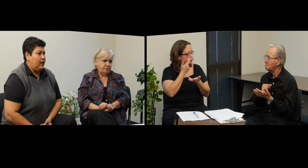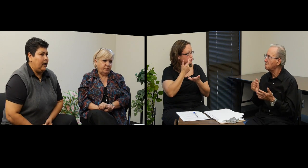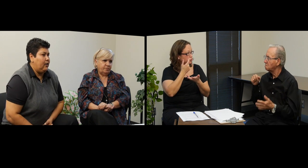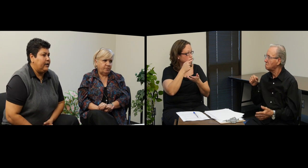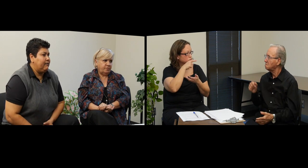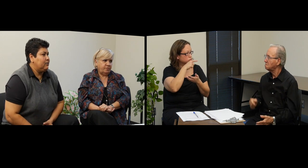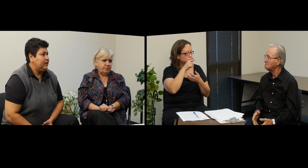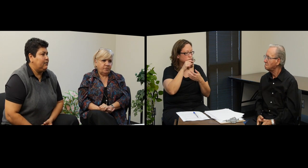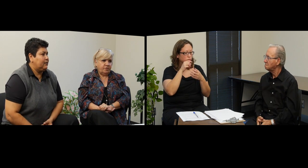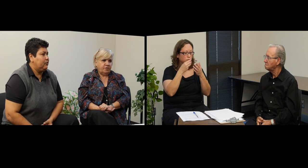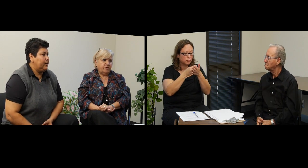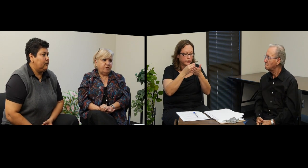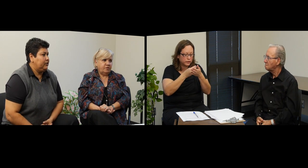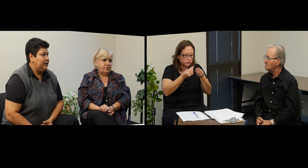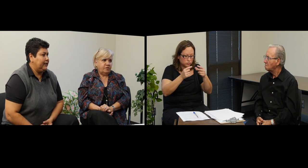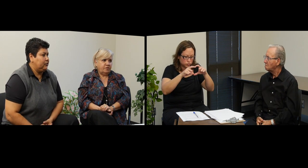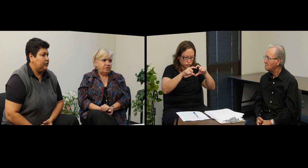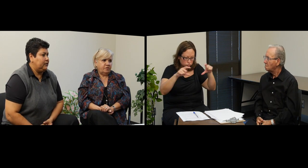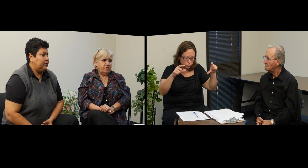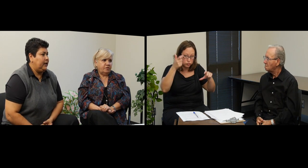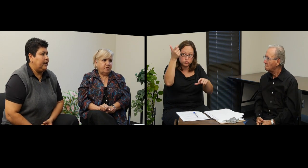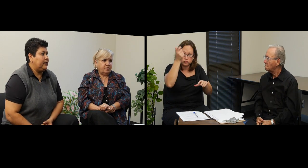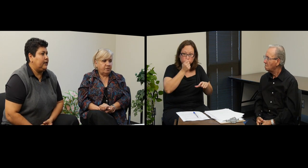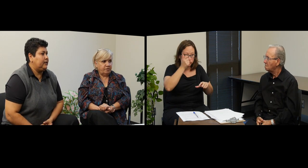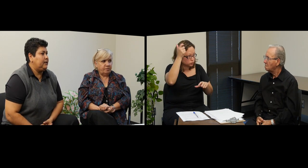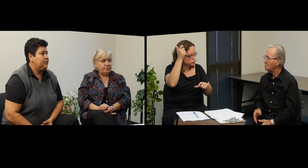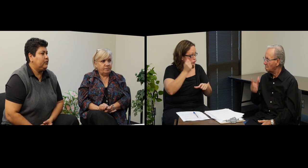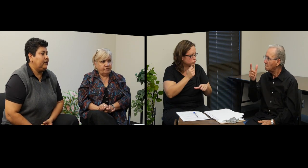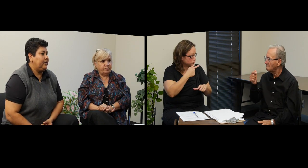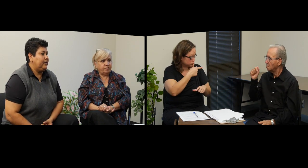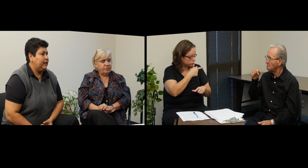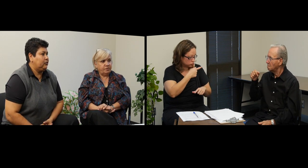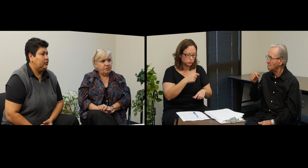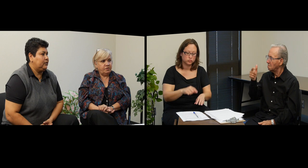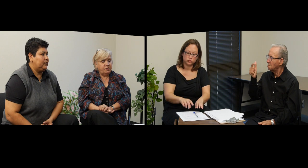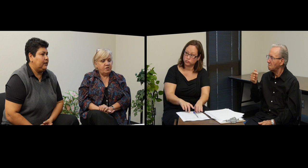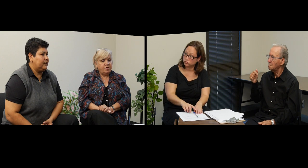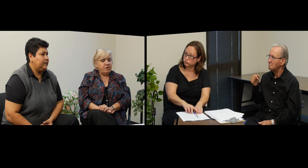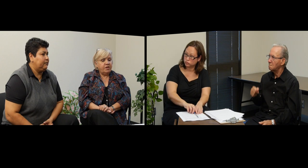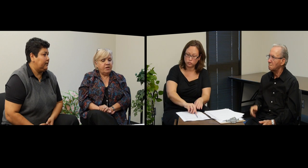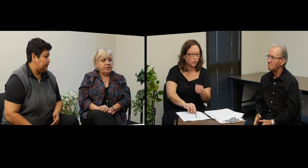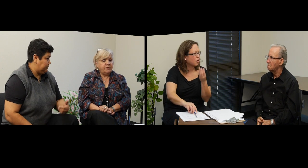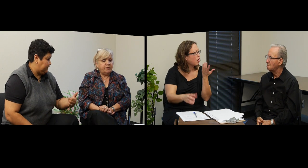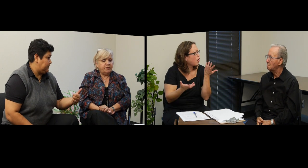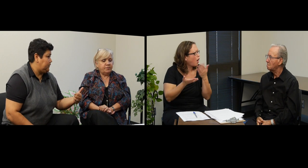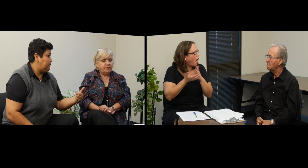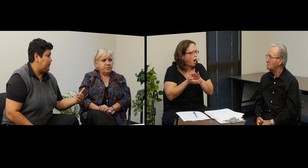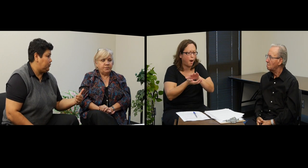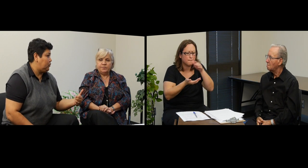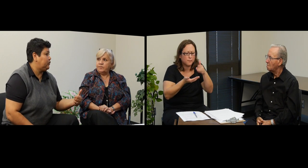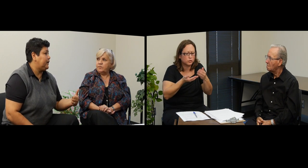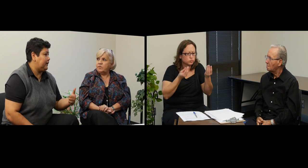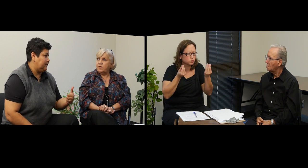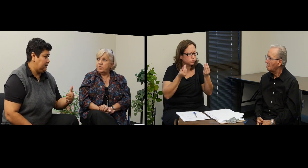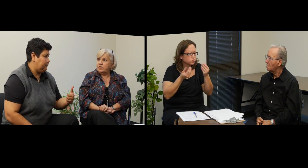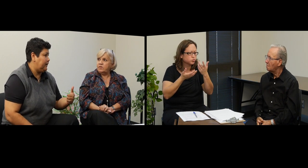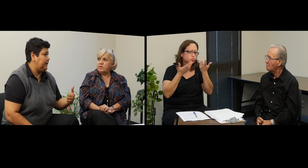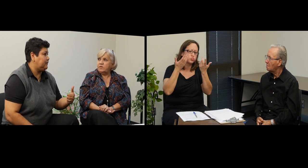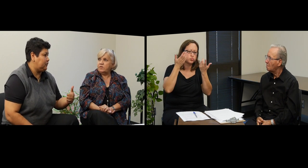Ahora vamos a hablar sobre los ingresos, este, ¿qué tipo de ingresos, este, recibe? Mencionó usted que recibe, este,